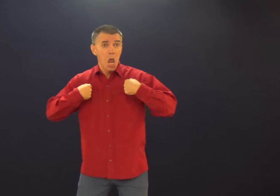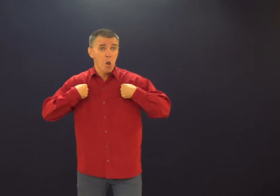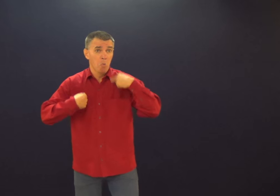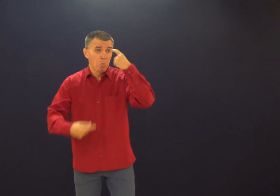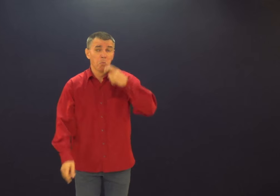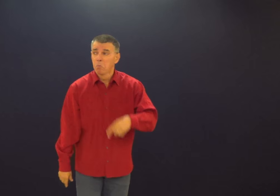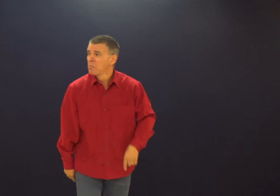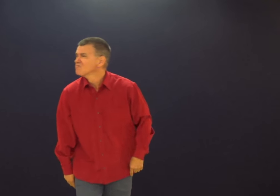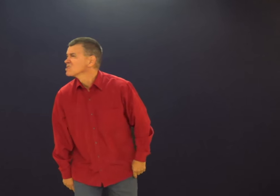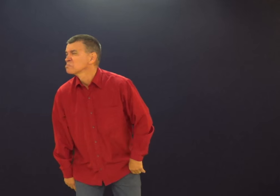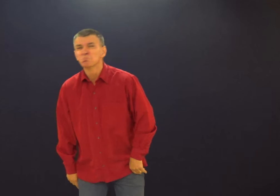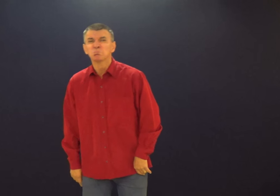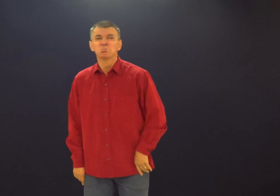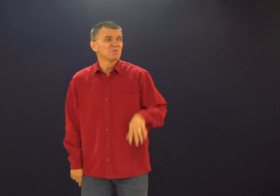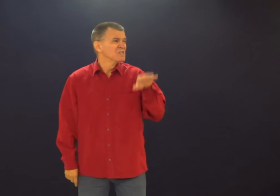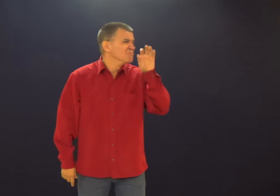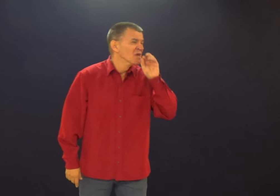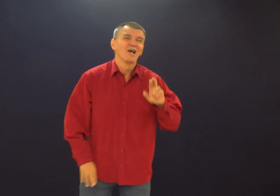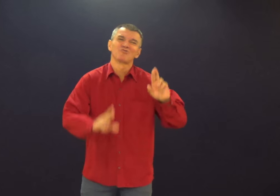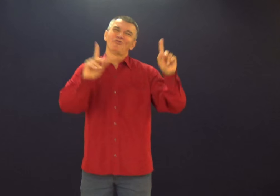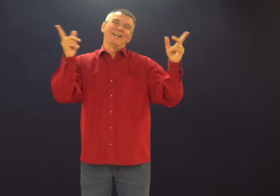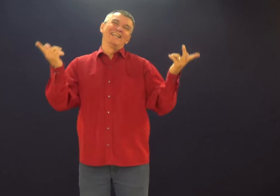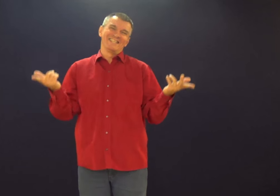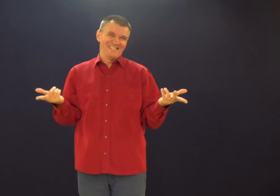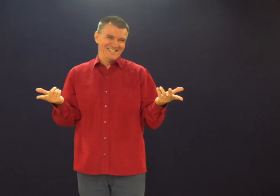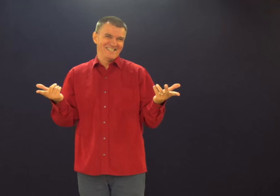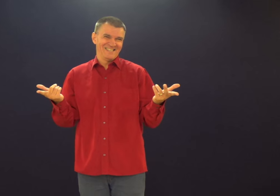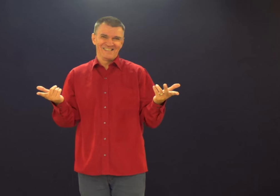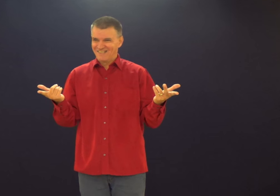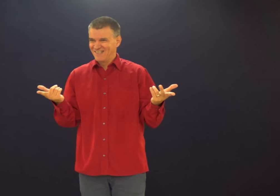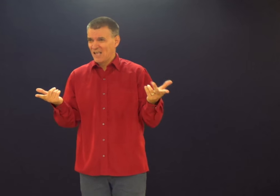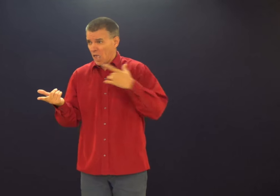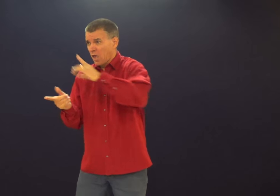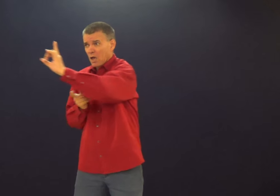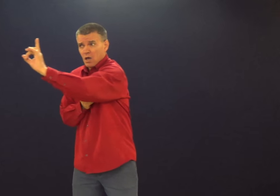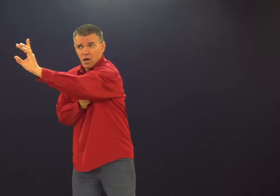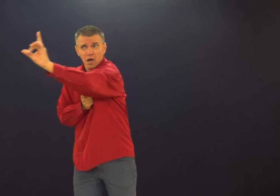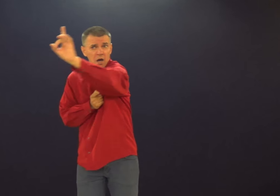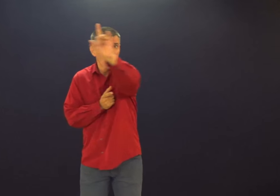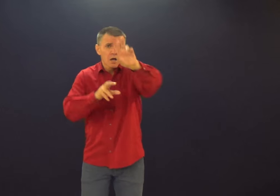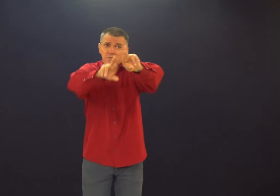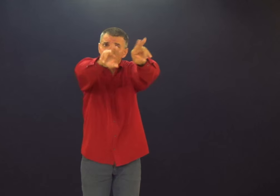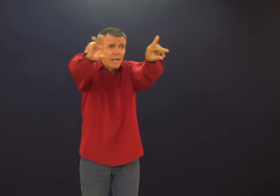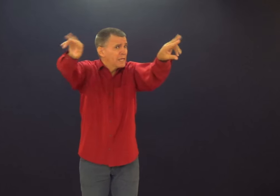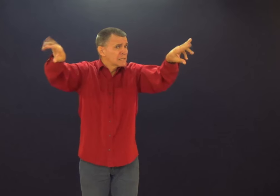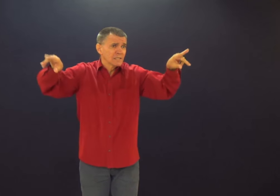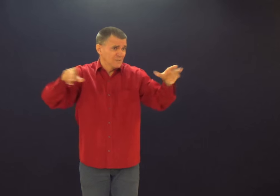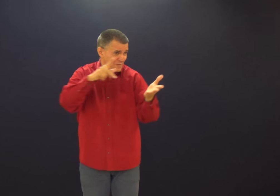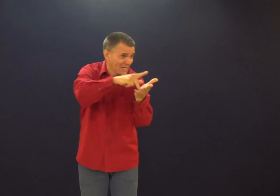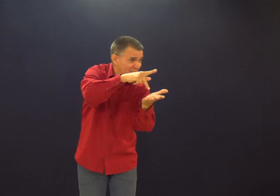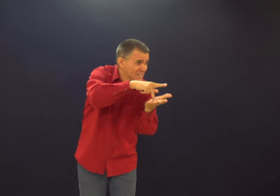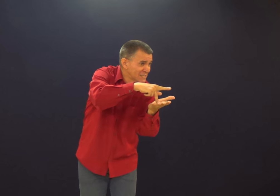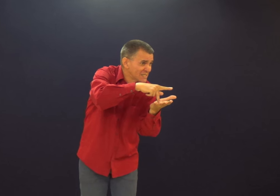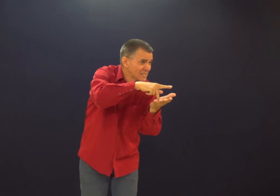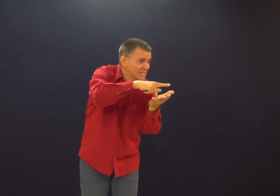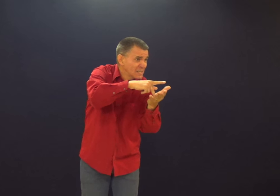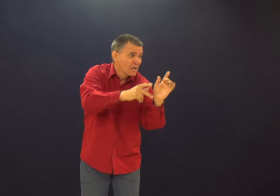atrai. E eu sou um outro passando. Não, eu não quero uma bebida. Eu não quero uma mulher. Eu não quero um cigarro. Cada um age de uma maneira